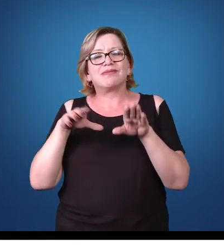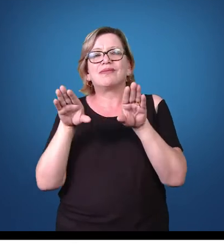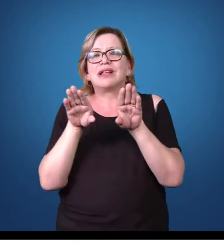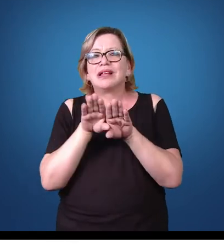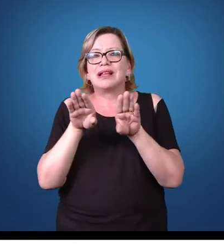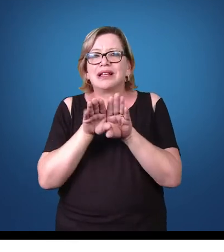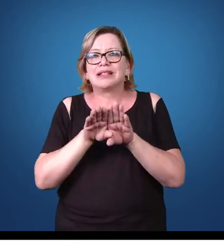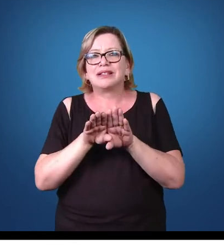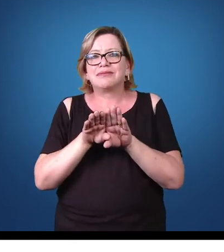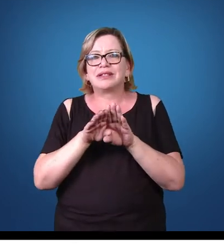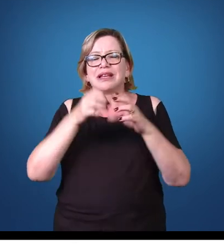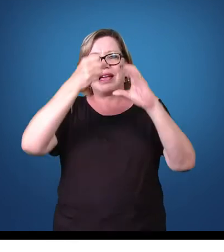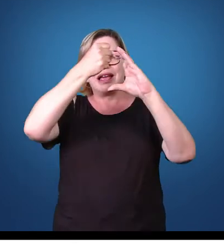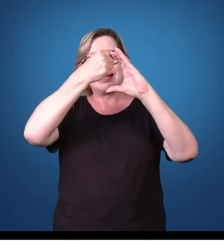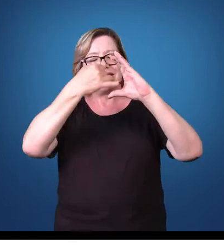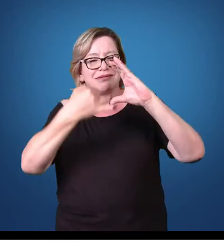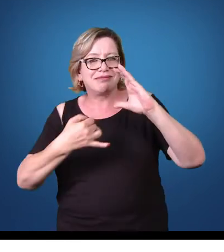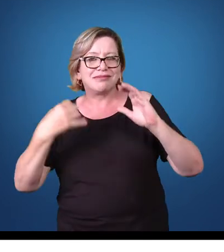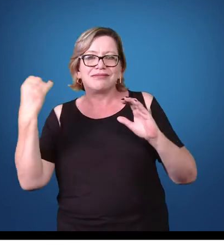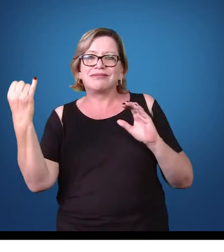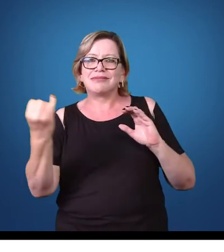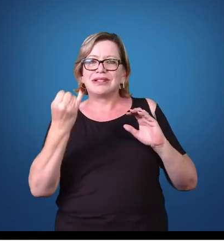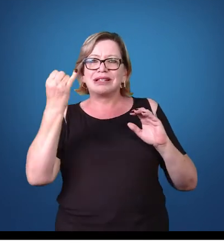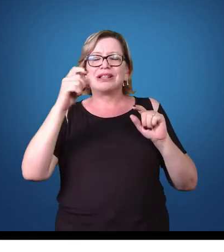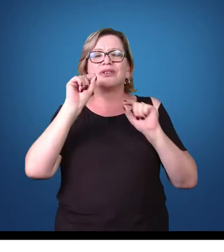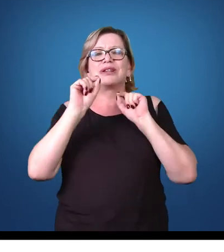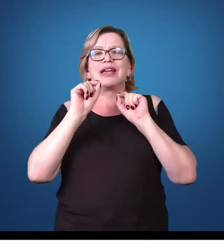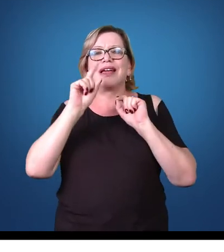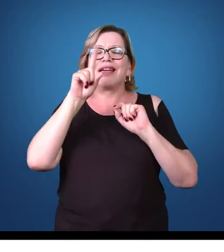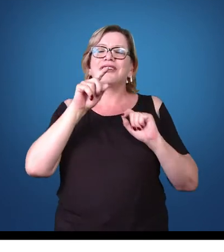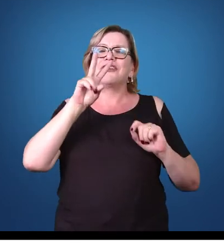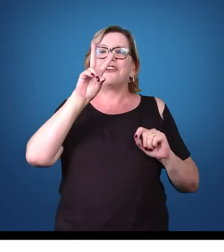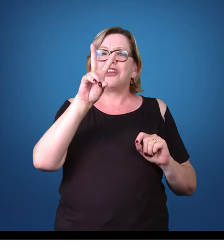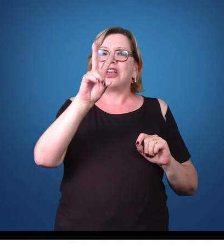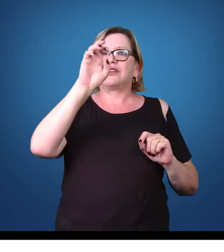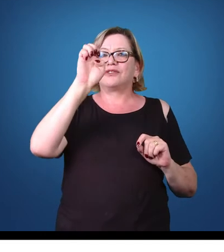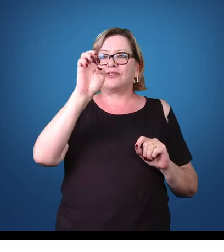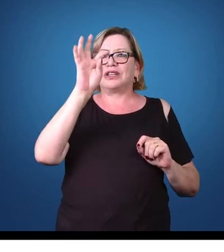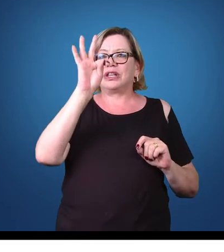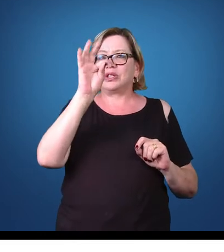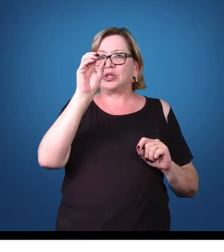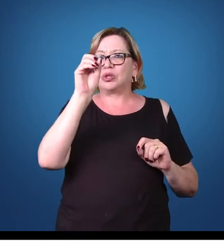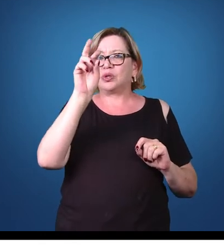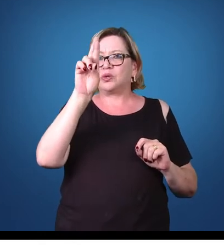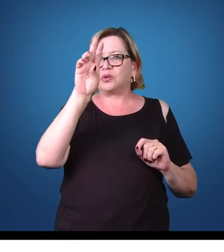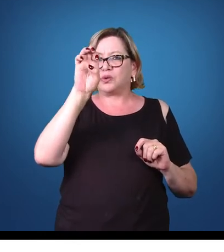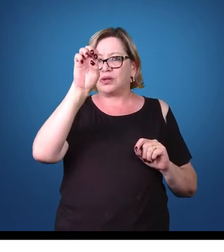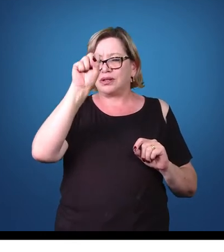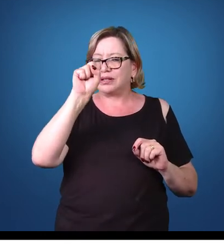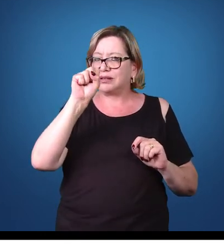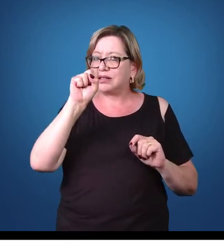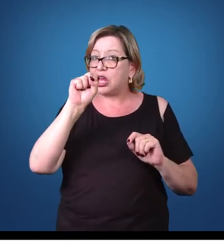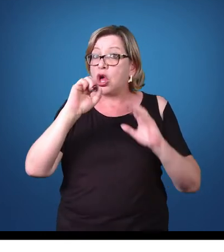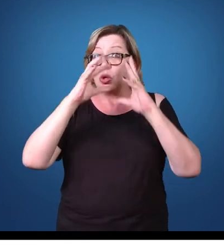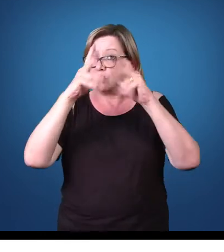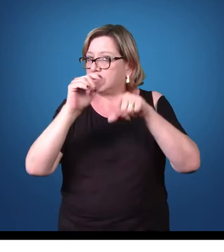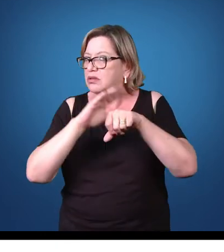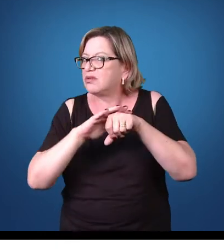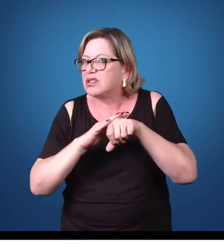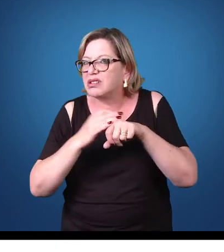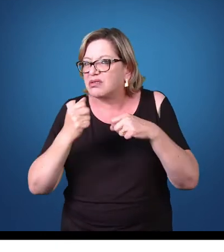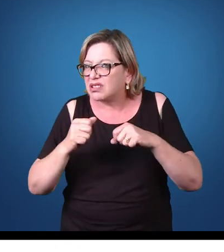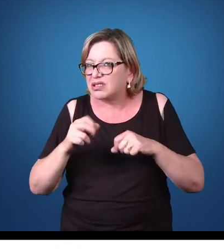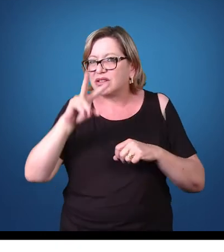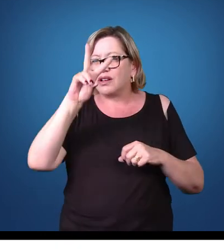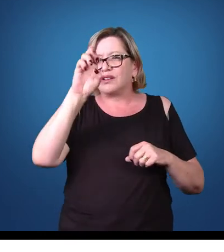característica importante que são os vetores. Nem todas as doenças parasitológicas necessitam de vetores, mas